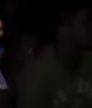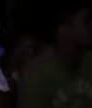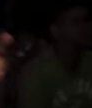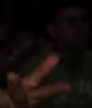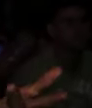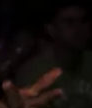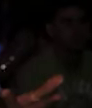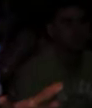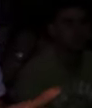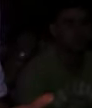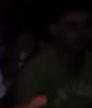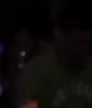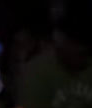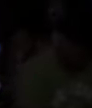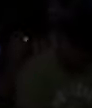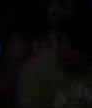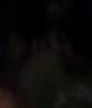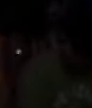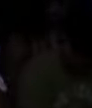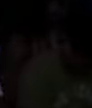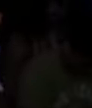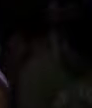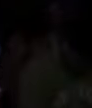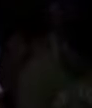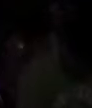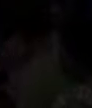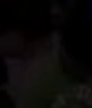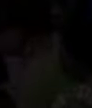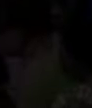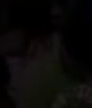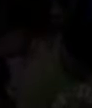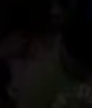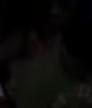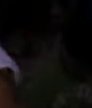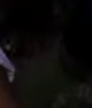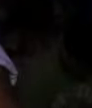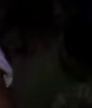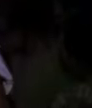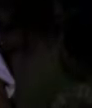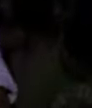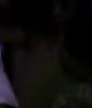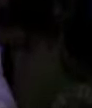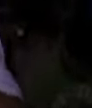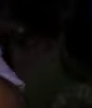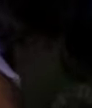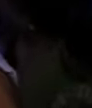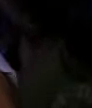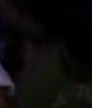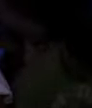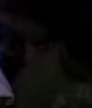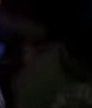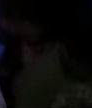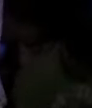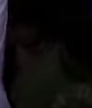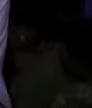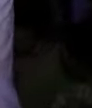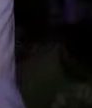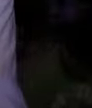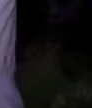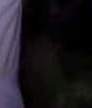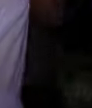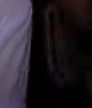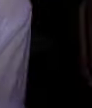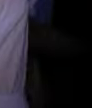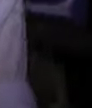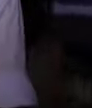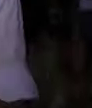E as pessoas estão contemplando isso porque eu estou realizando com outras pessoas surdas, de vários países. E nós